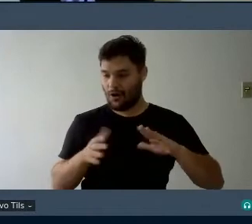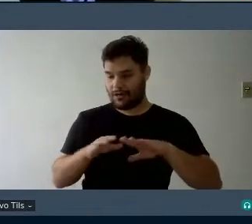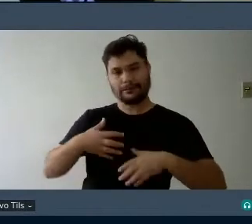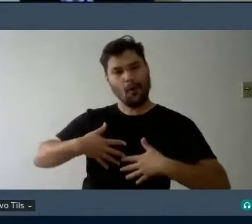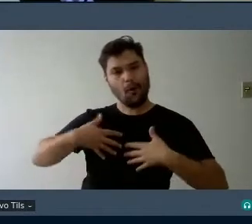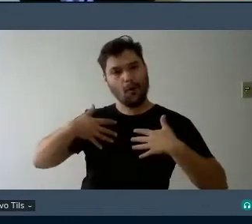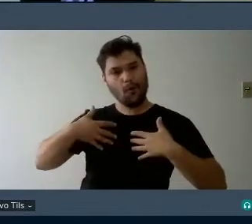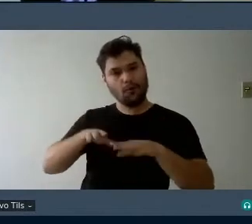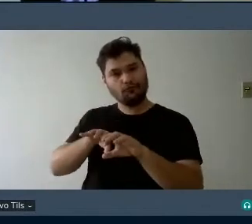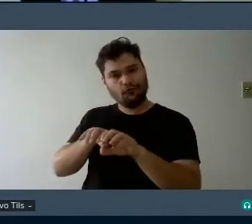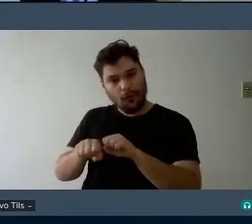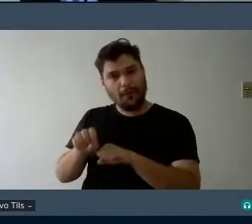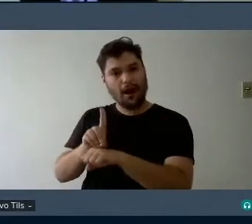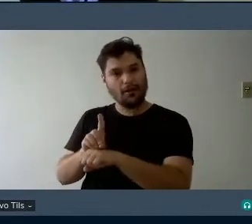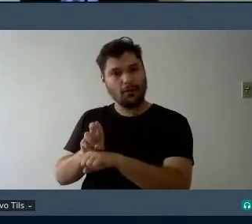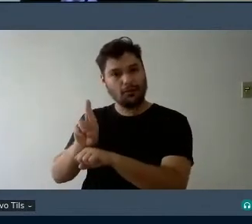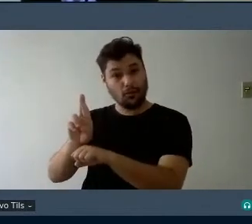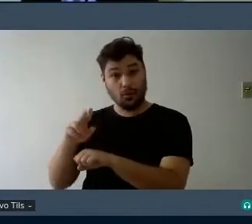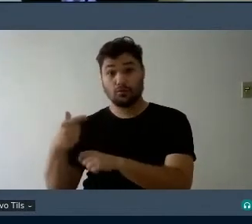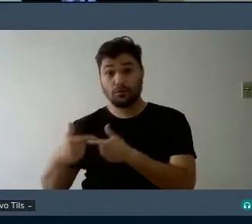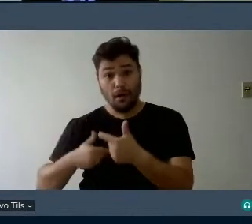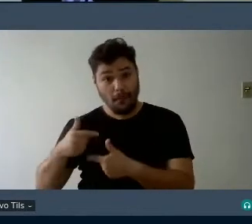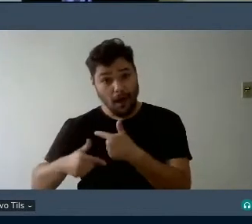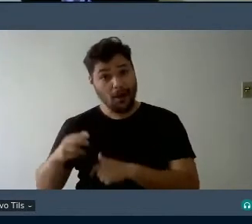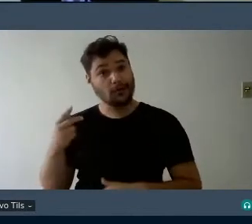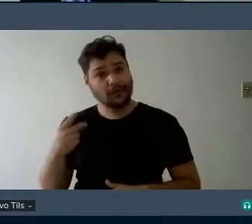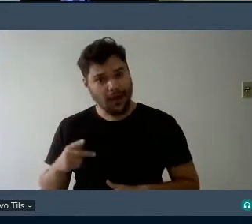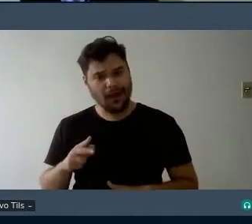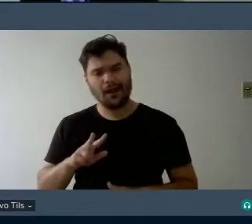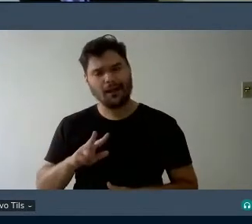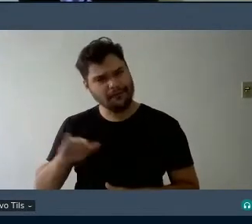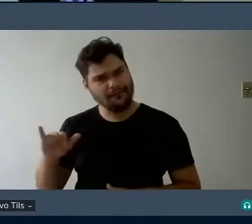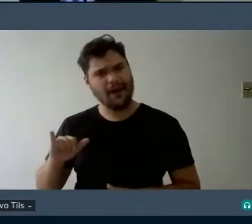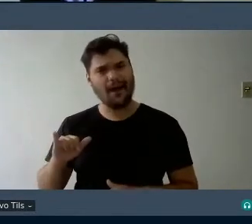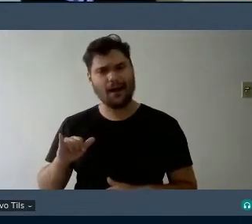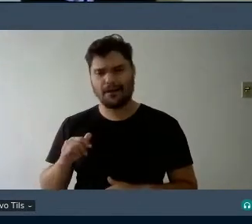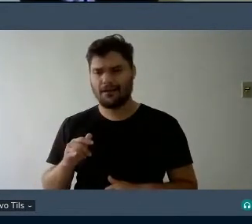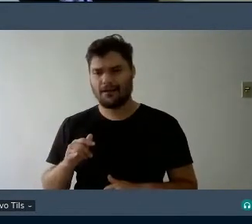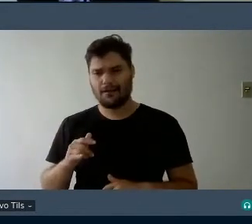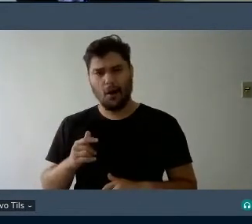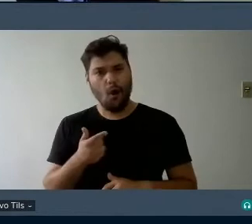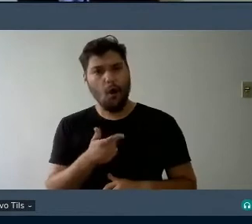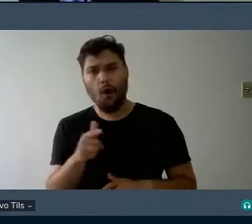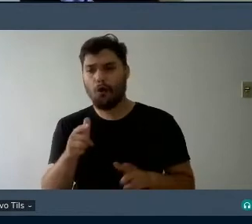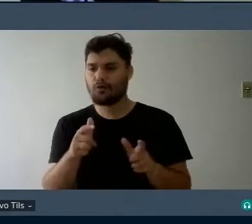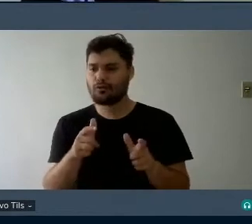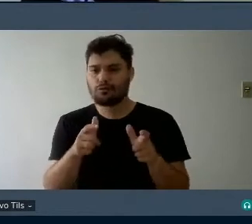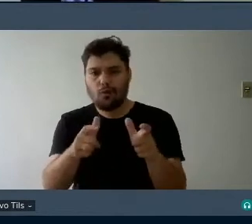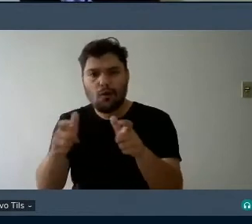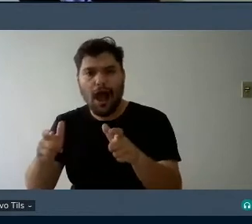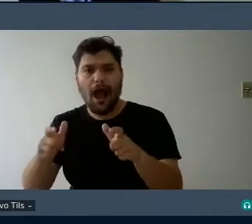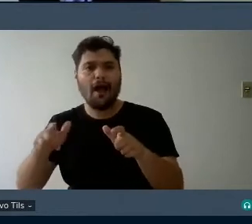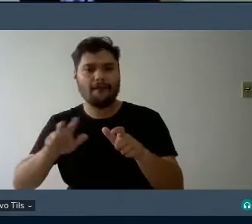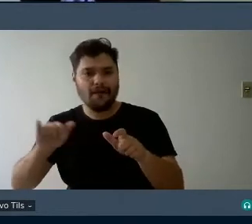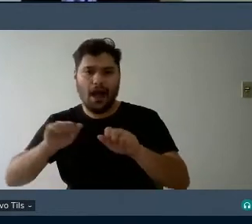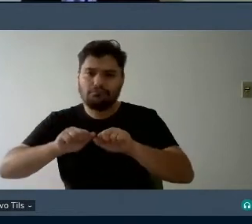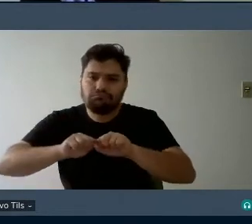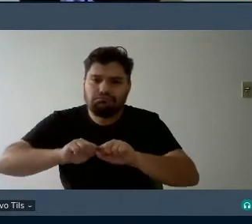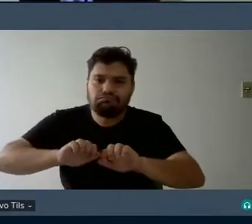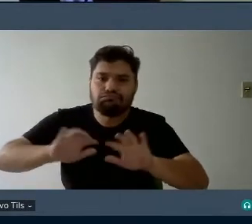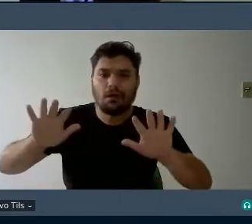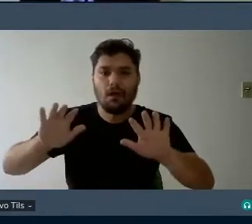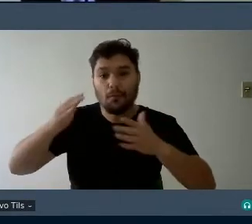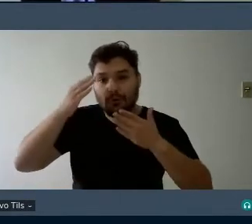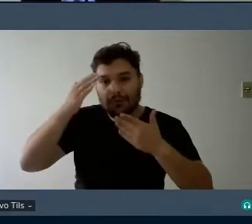da Tati que eu tenho certeza que vai ganhar muitos outros espaços então muito obrigada Tatiana de Paula